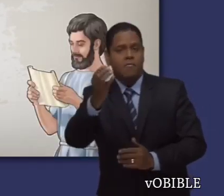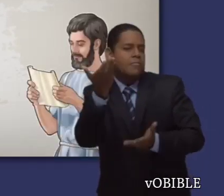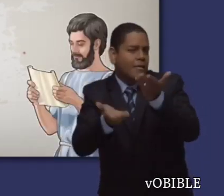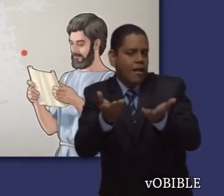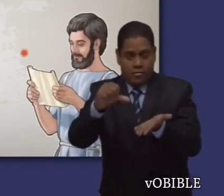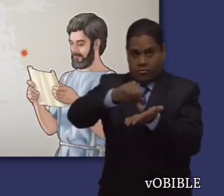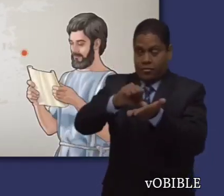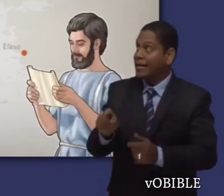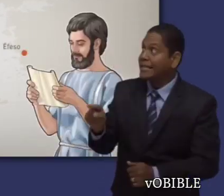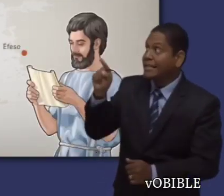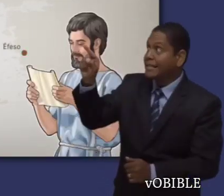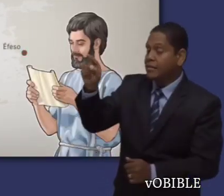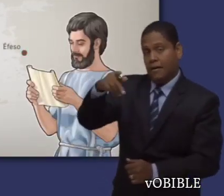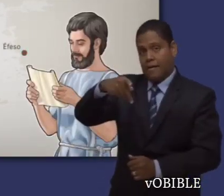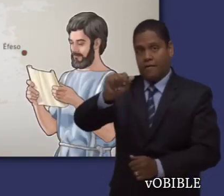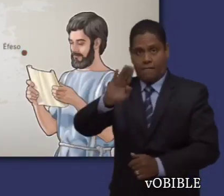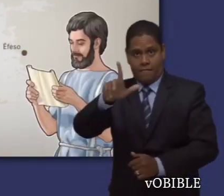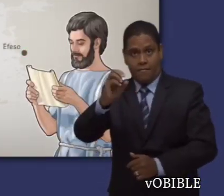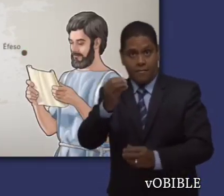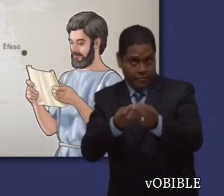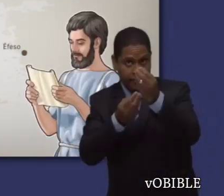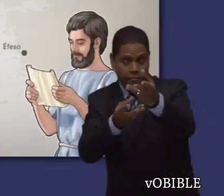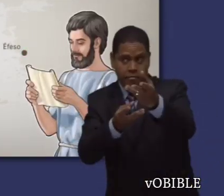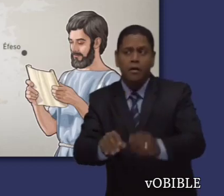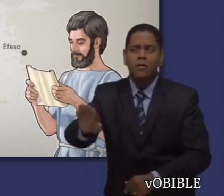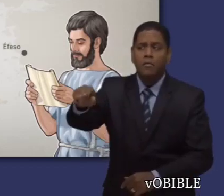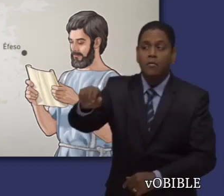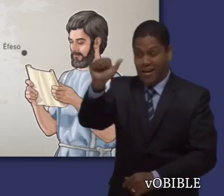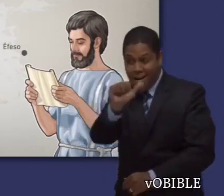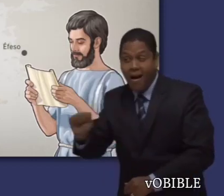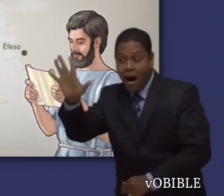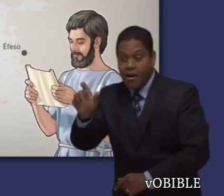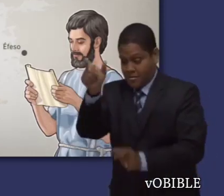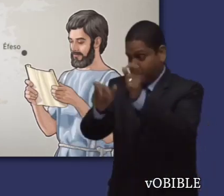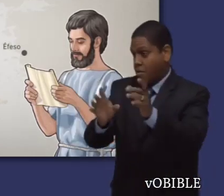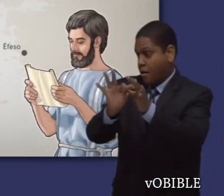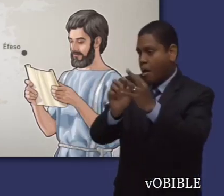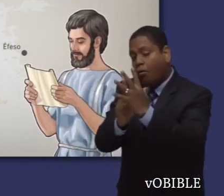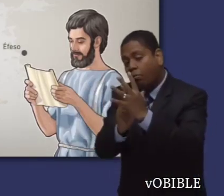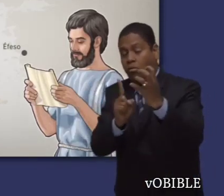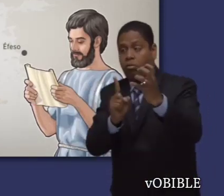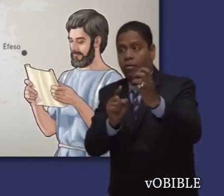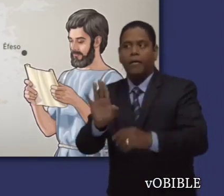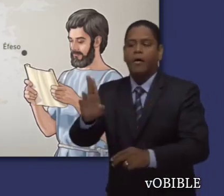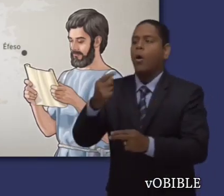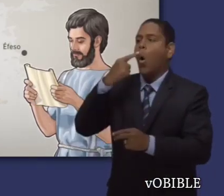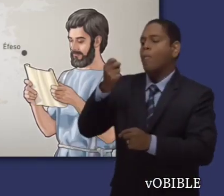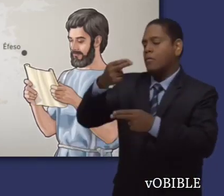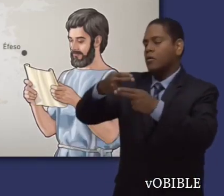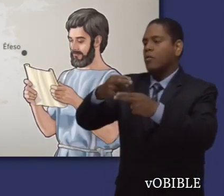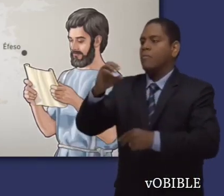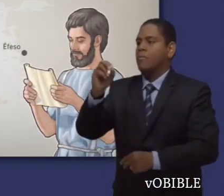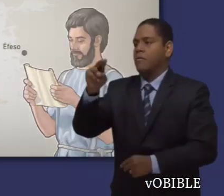Timoteo, quien tal vez estaba en Éfeso. Pablo le cuenta que algunos hermanos de Asia se habían apartado de él.